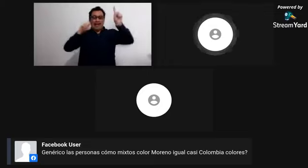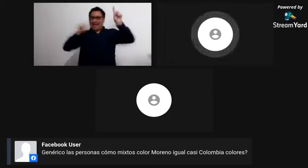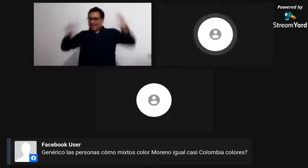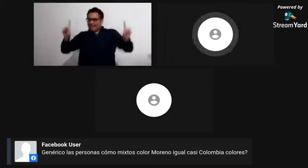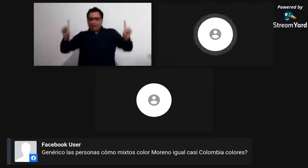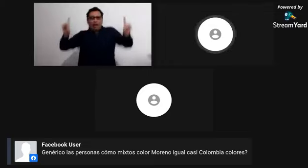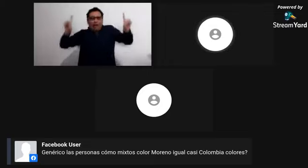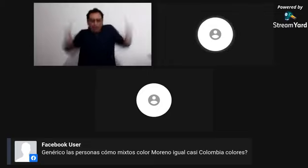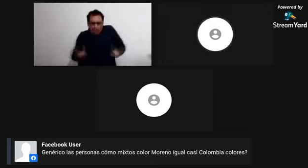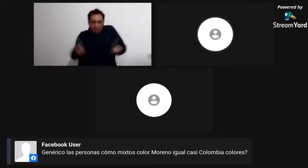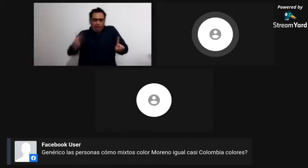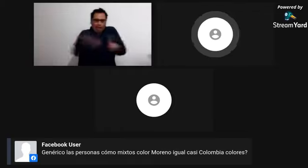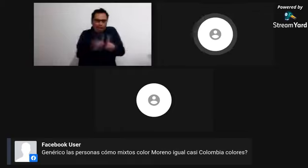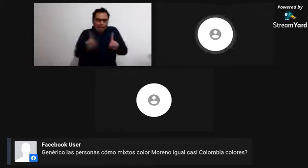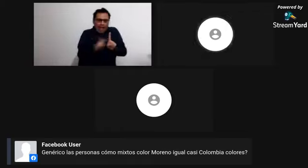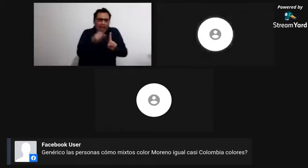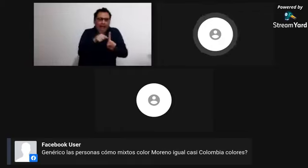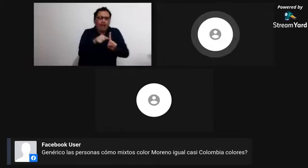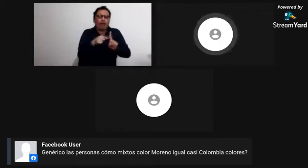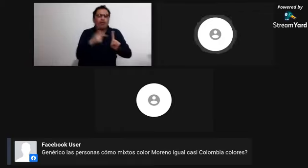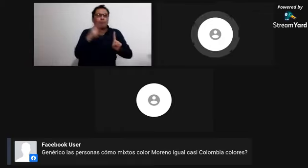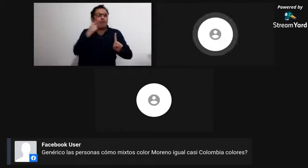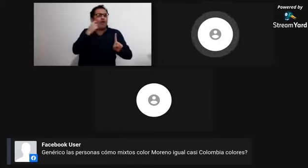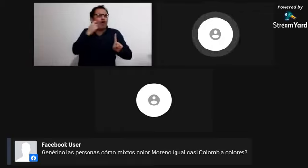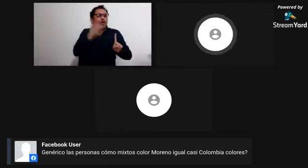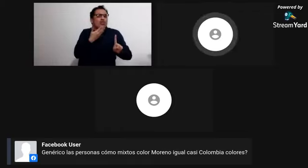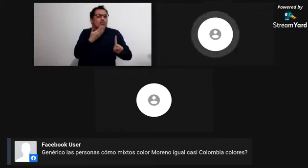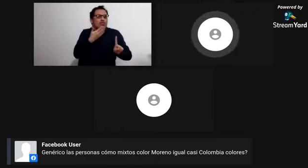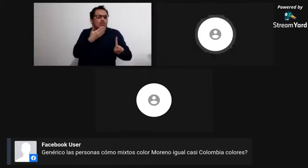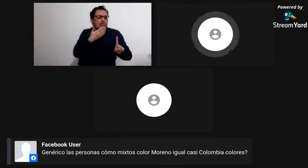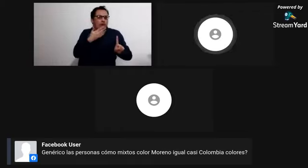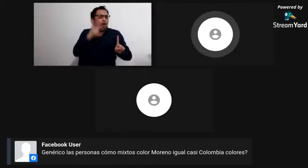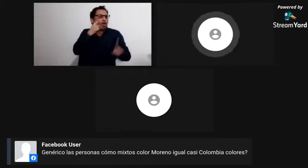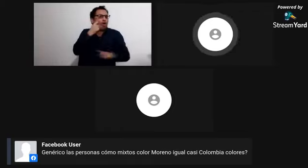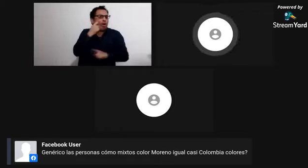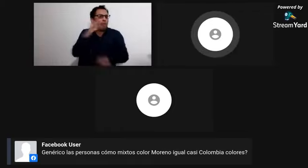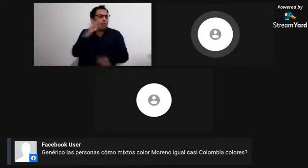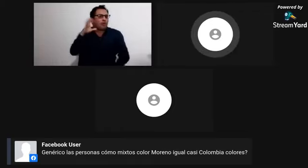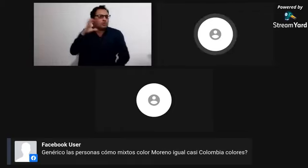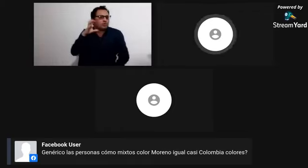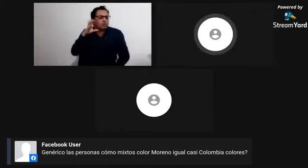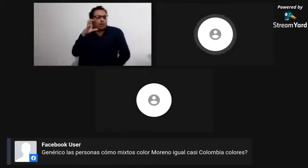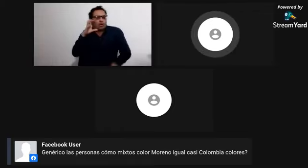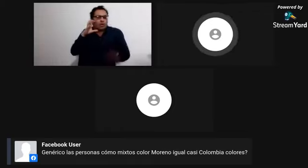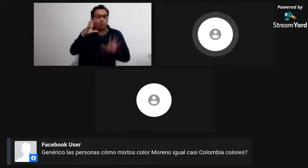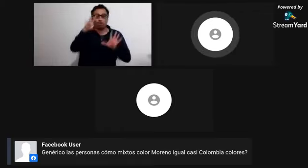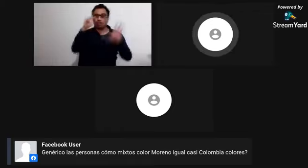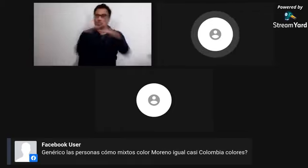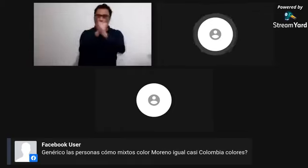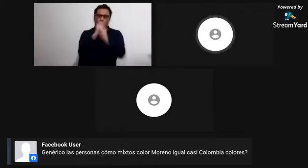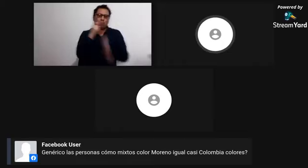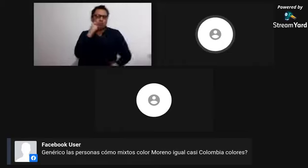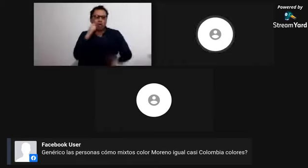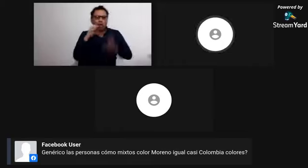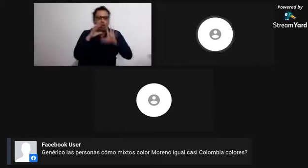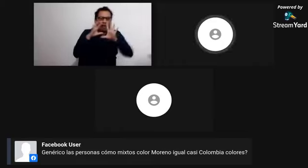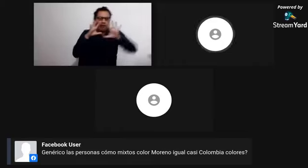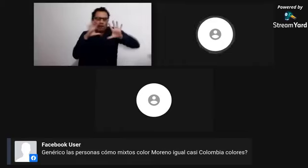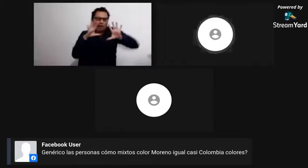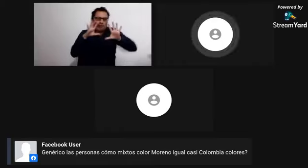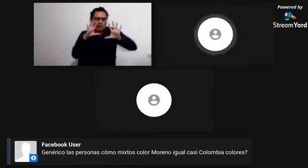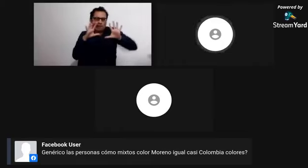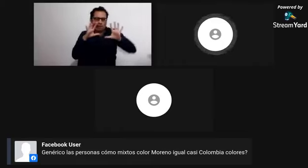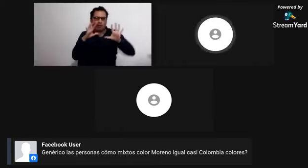un americano, hablamos de un criollo. Y así sucesivamente se empiezan a dar una serie de uniones